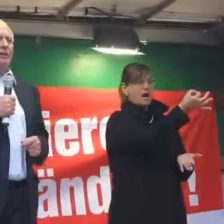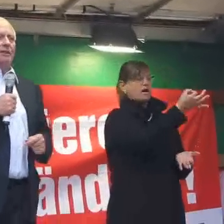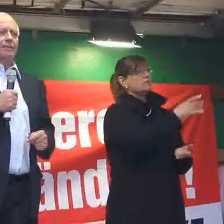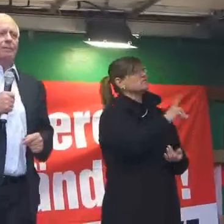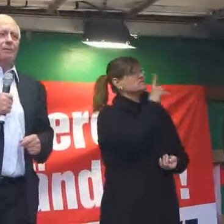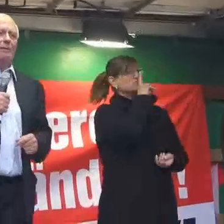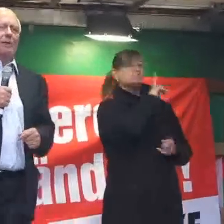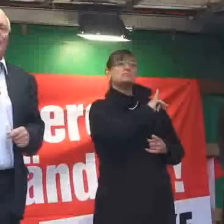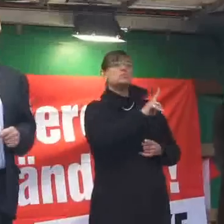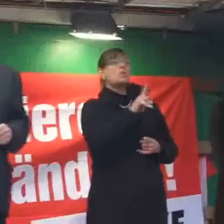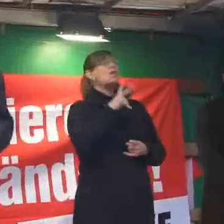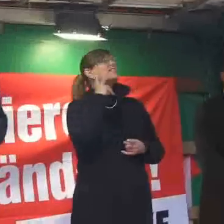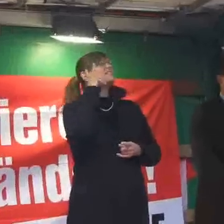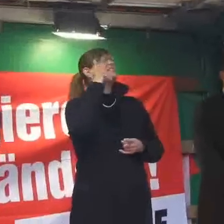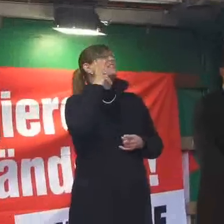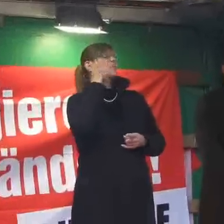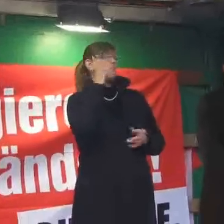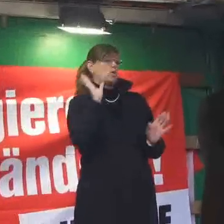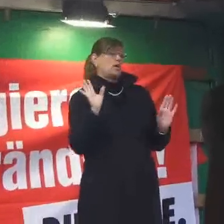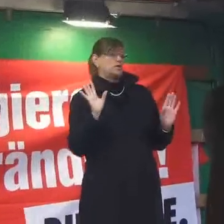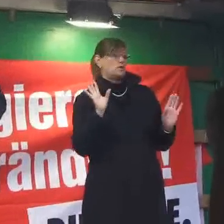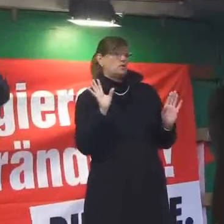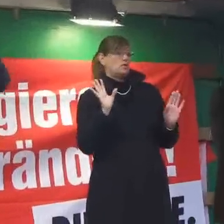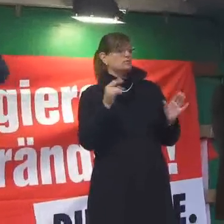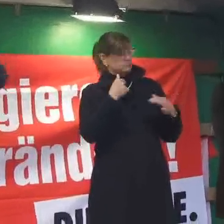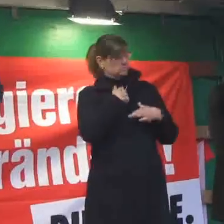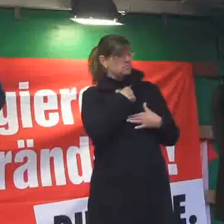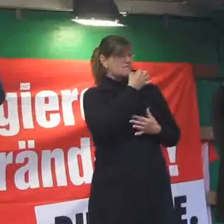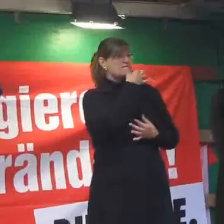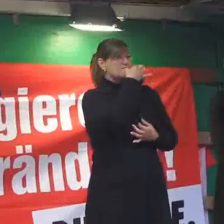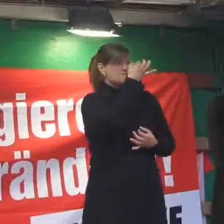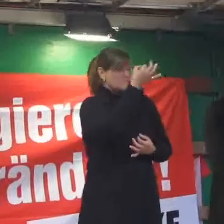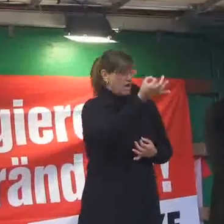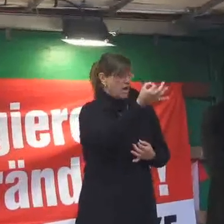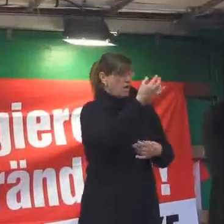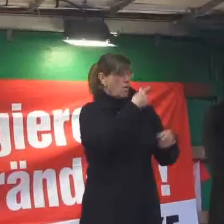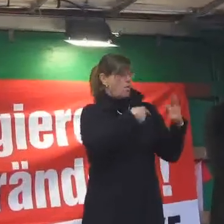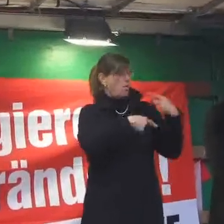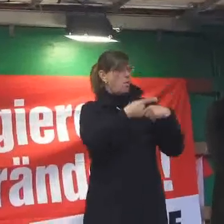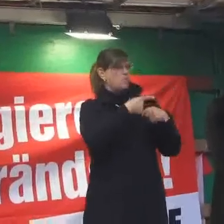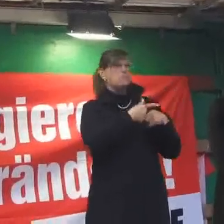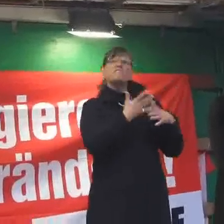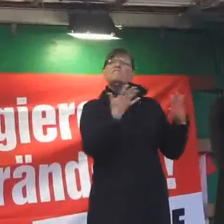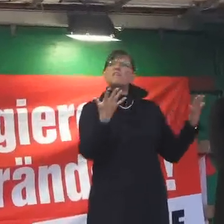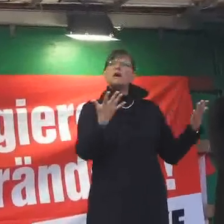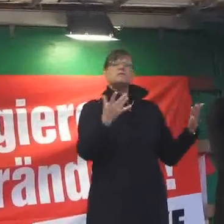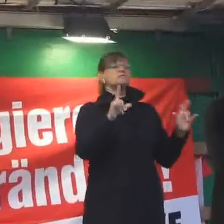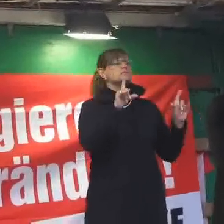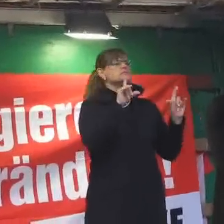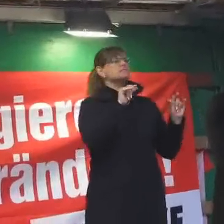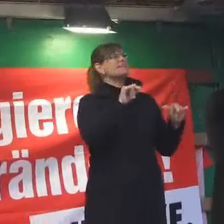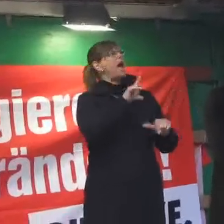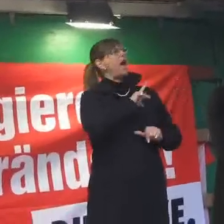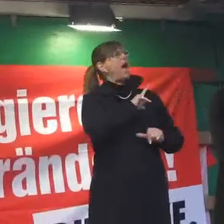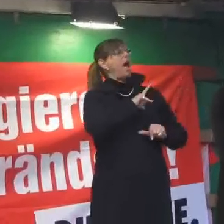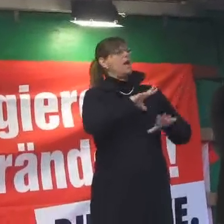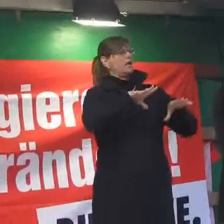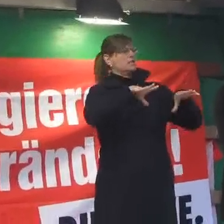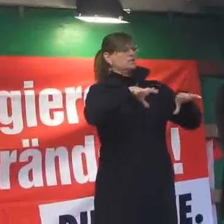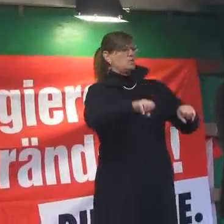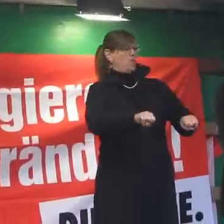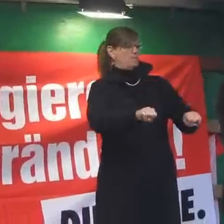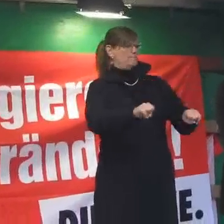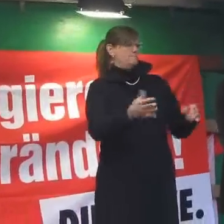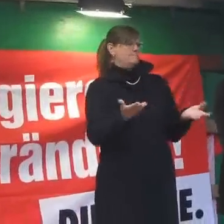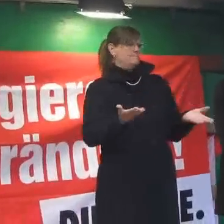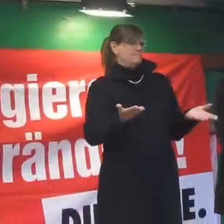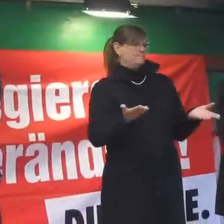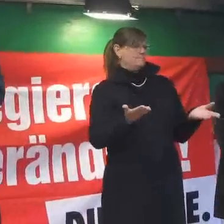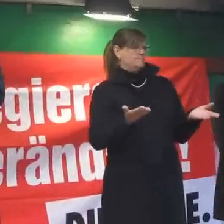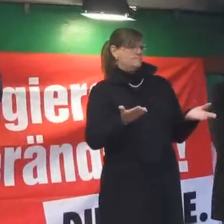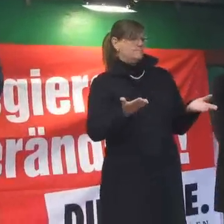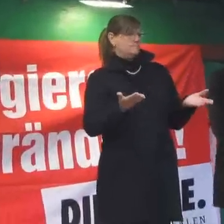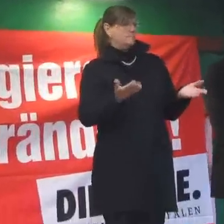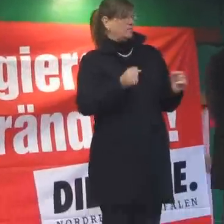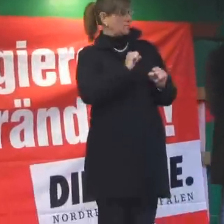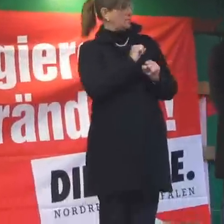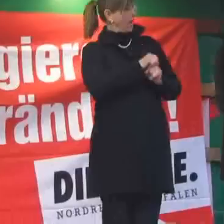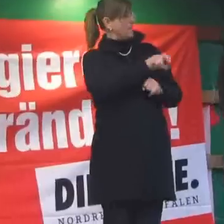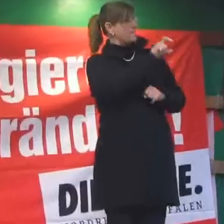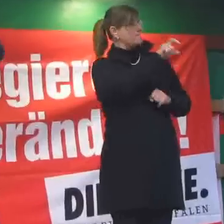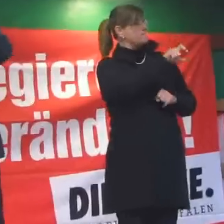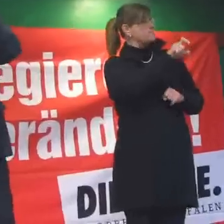Demokratie. Wir stellen auch die Frage, was ist Eigentum? Damit können Sie die bürgerliche Gesellschaft erschrecken.